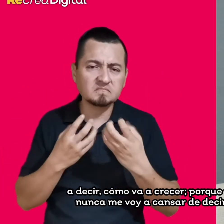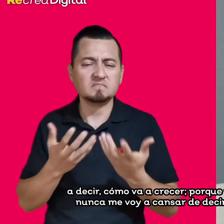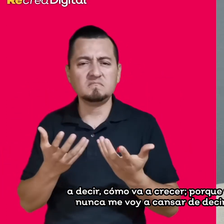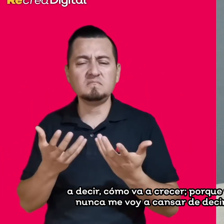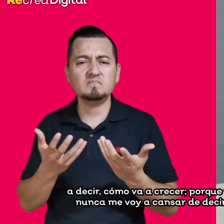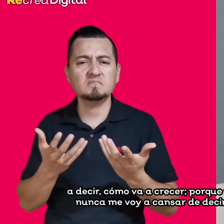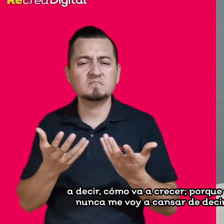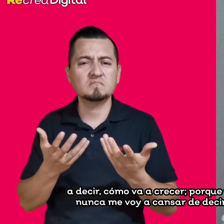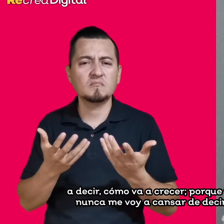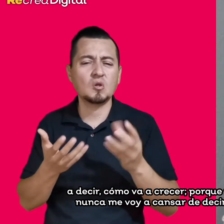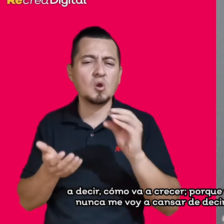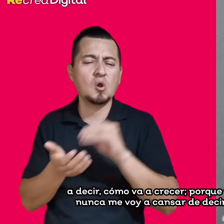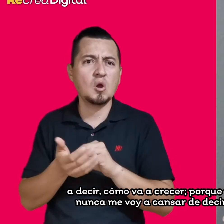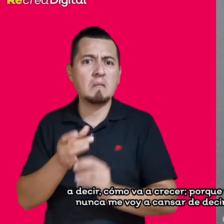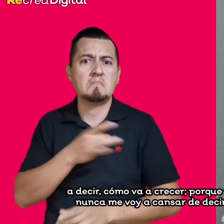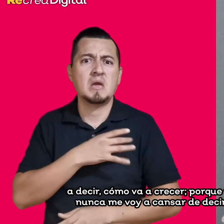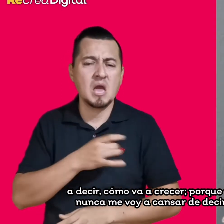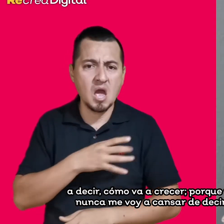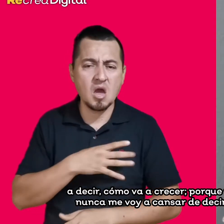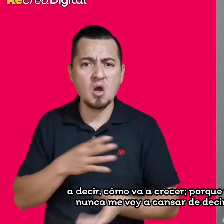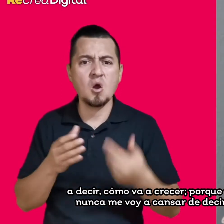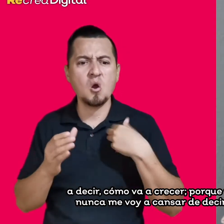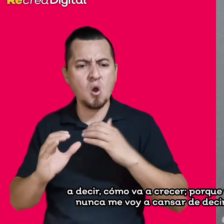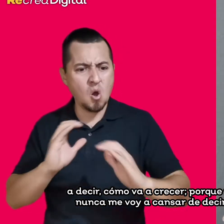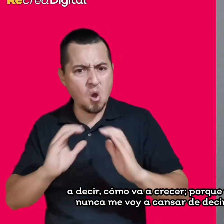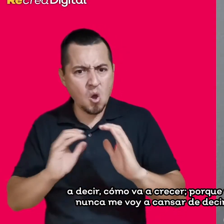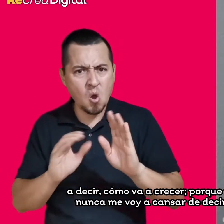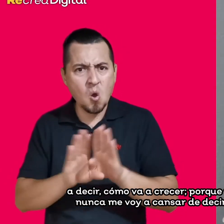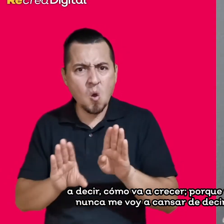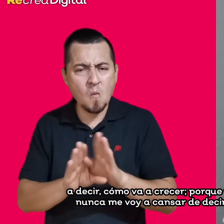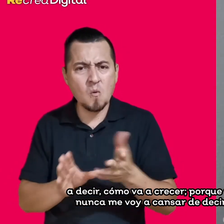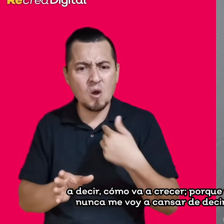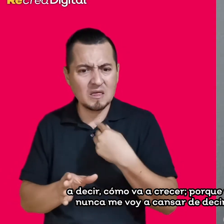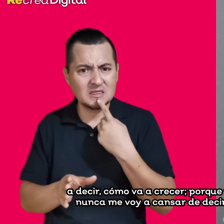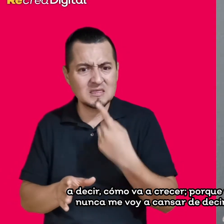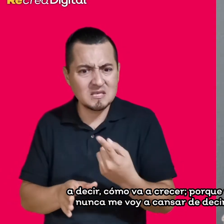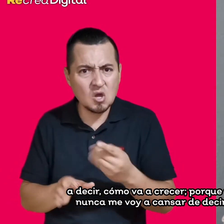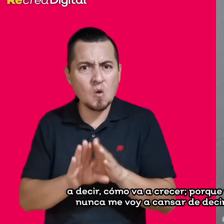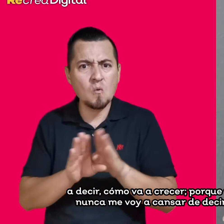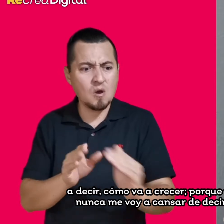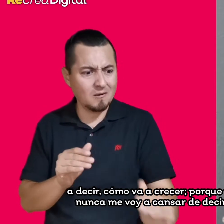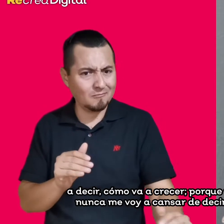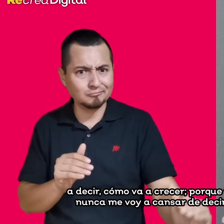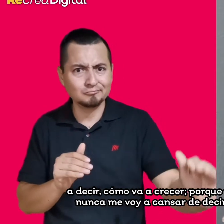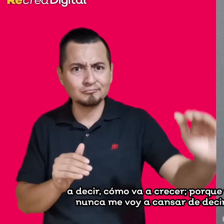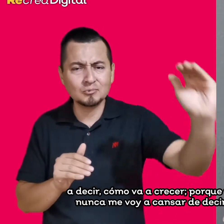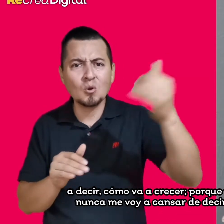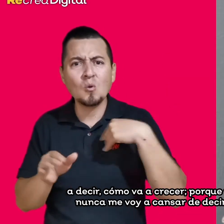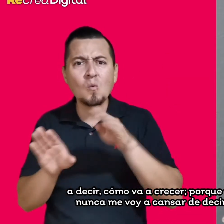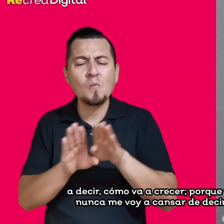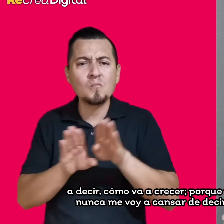¿cómo va a crecer? Porque mi hermano en ese entonces, y nunca voy a cansar de decirlo, que él estaba trabajando,